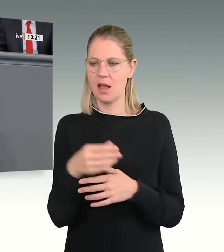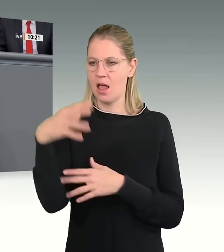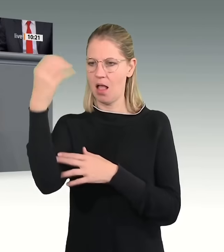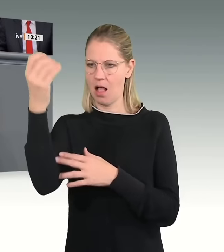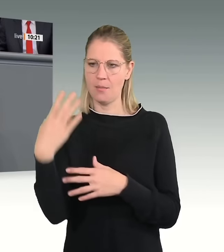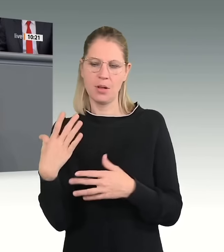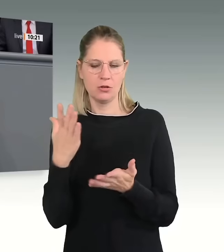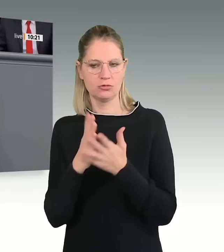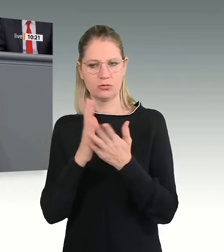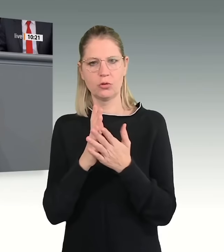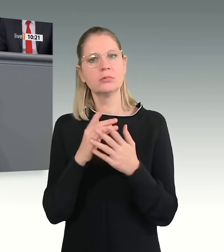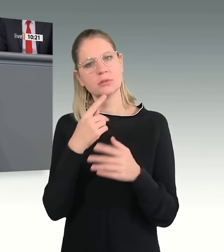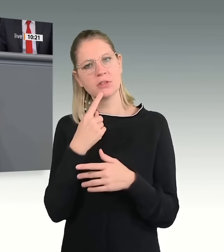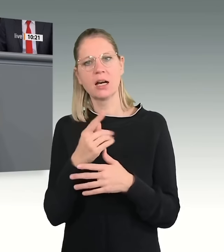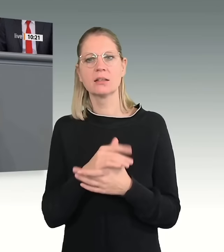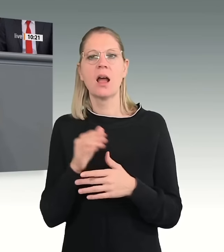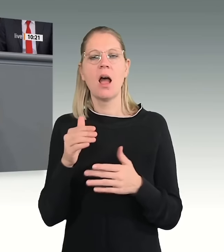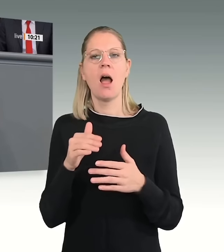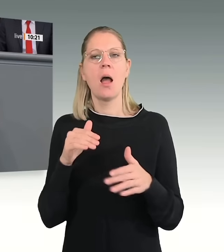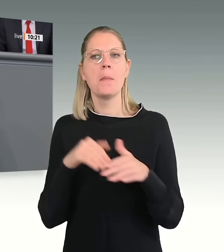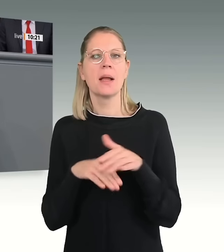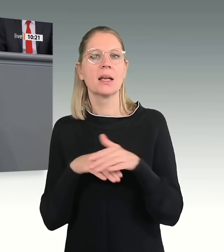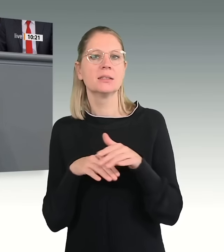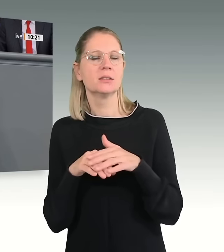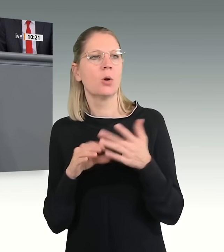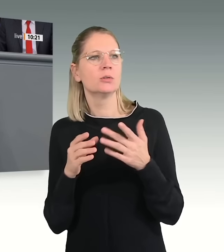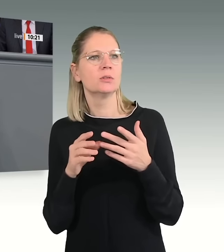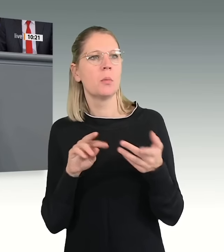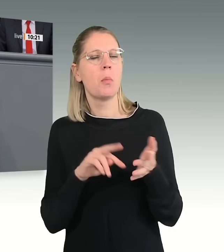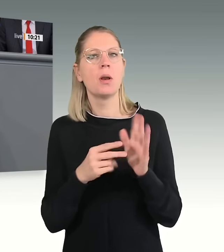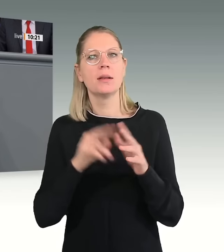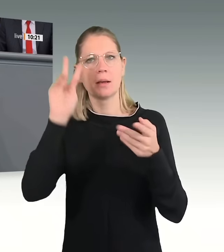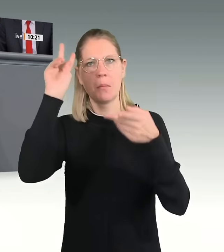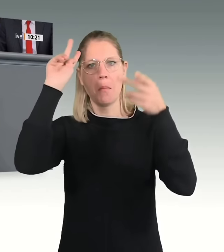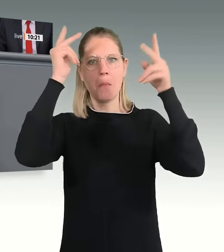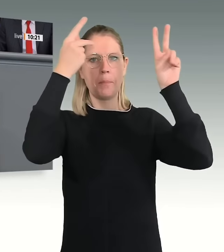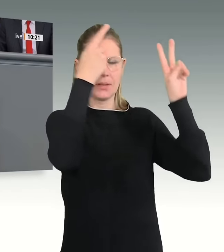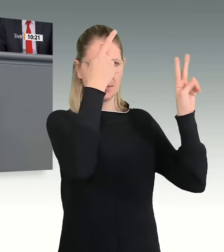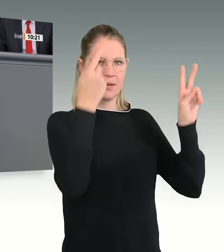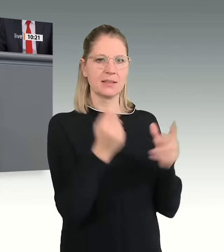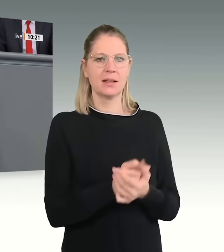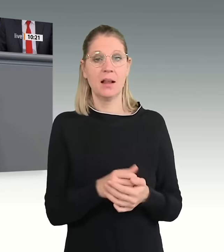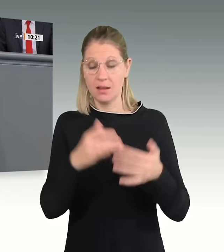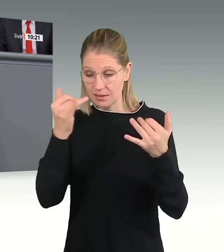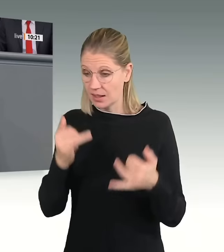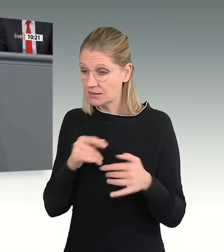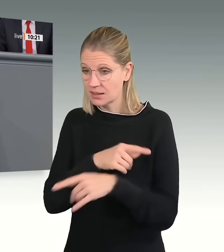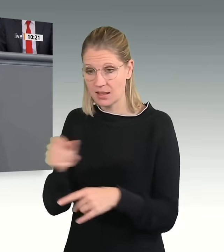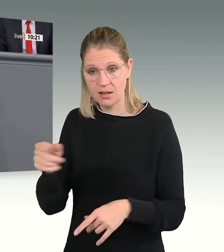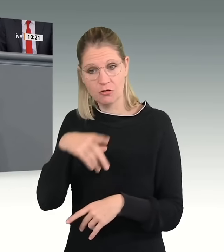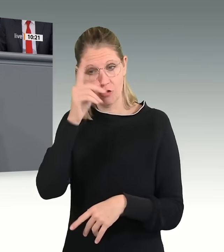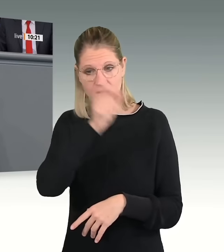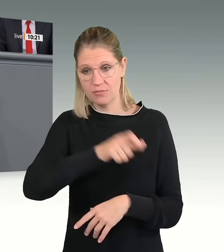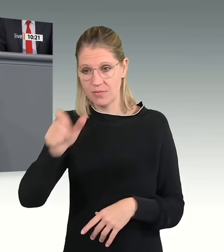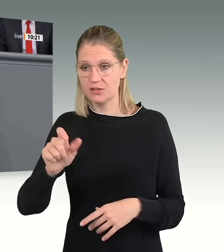auf die Fahne geschrieben. Was Sie unter diesem Paradigmenwechsel verstehen, davon bekommen die Menschen in Deutschland heute